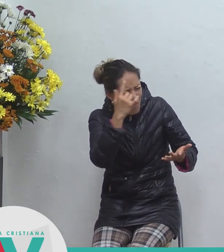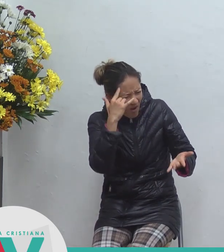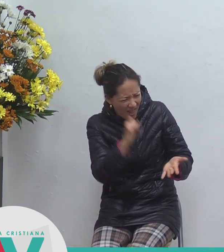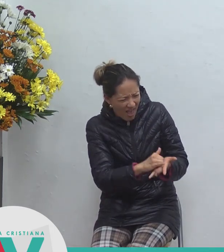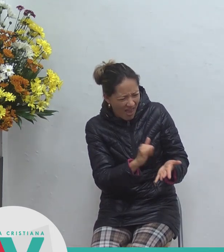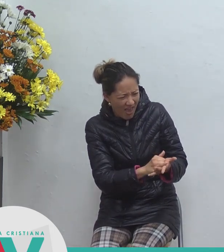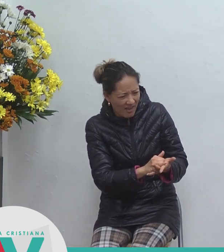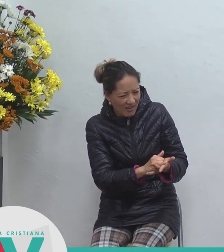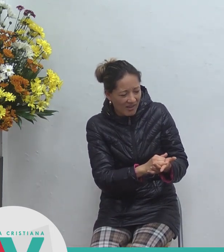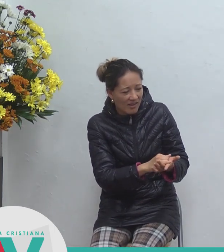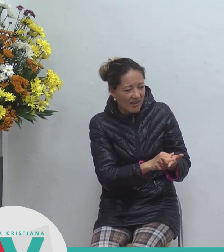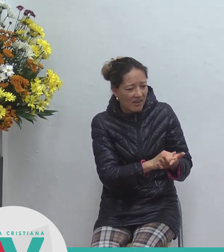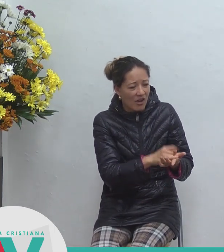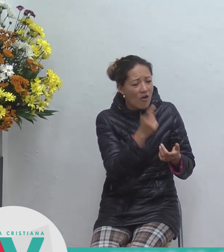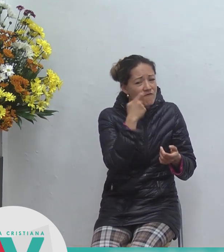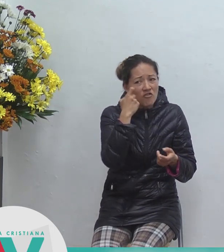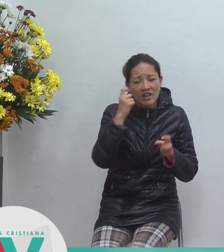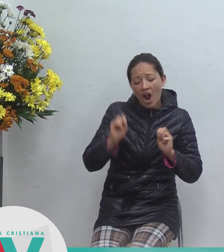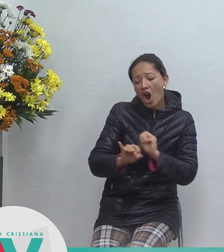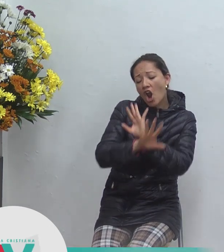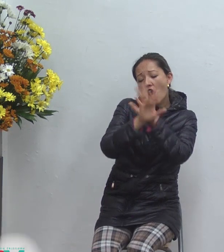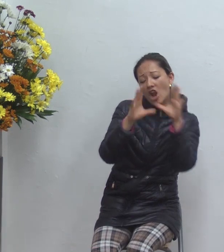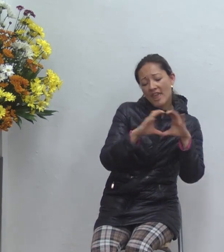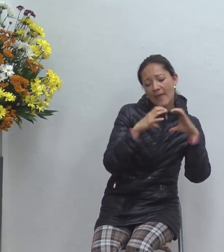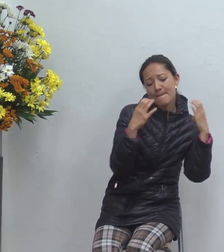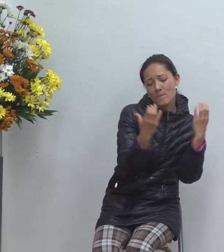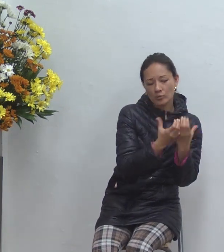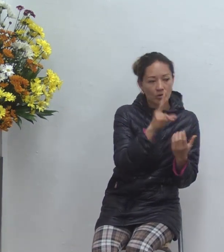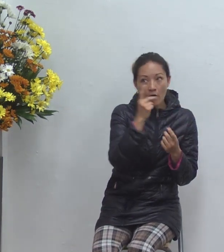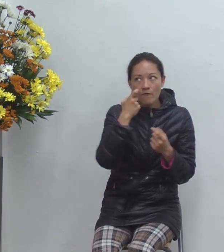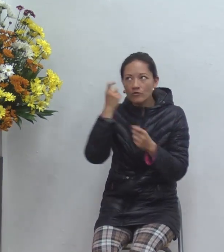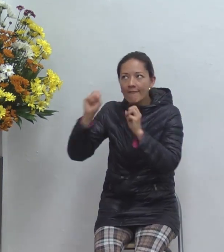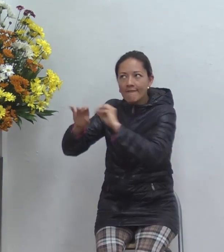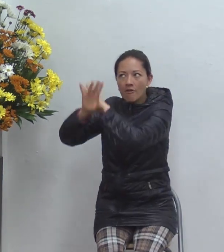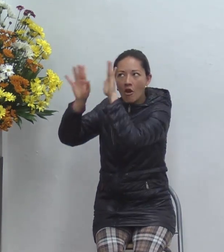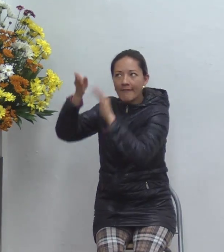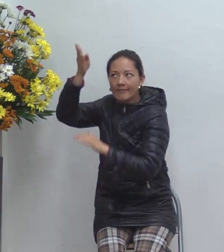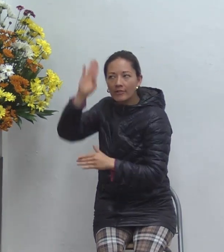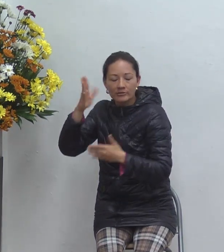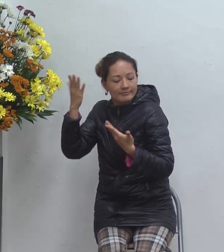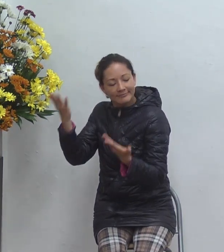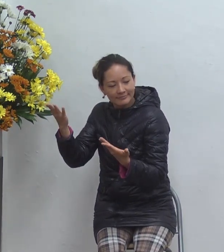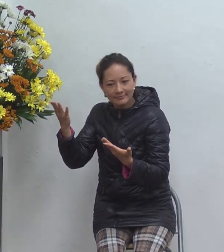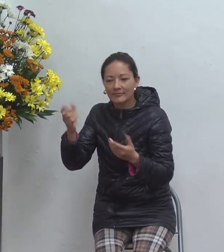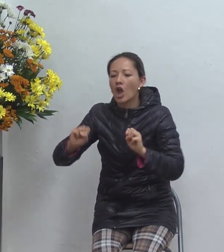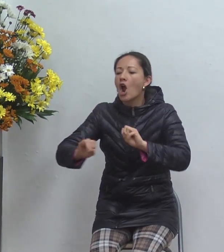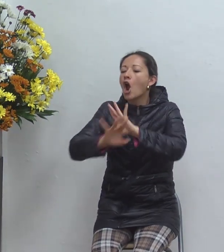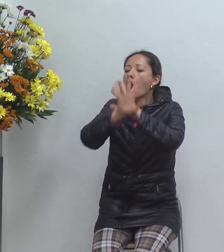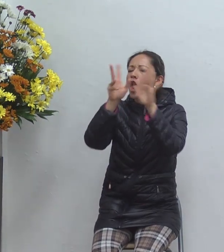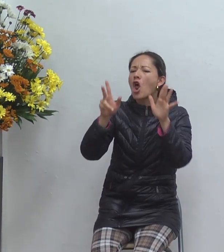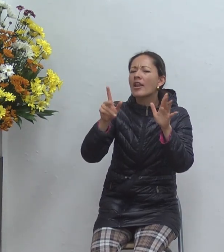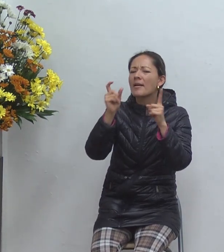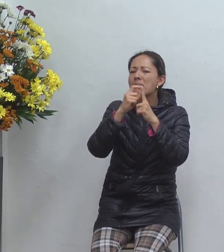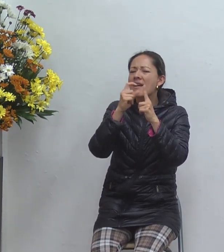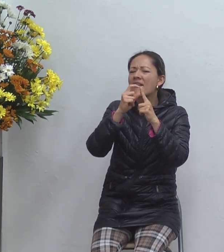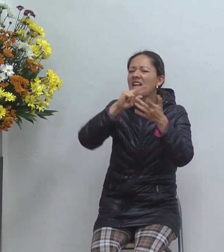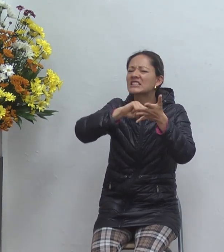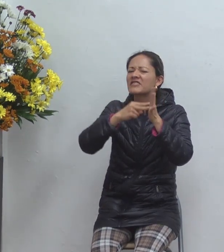y no buscas la gloria que viene del Dios único que es gloria gloria es luz por favor Fabio ayúdame con los efectos especiales